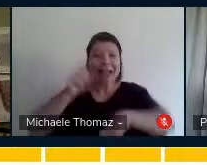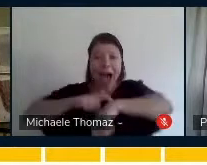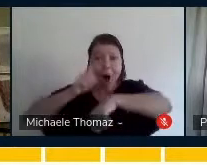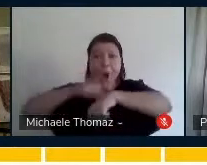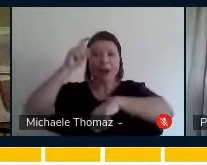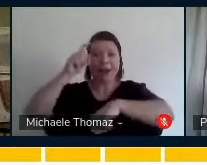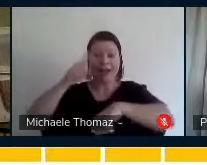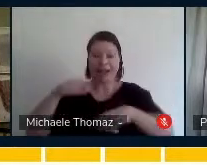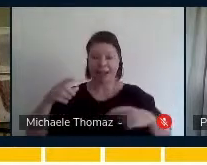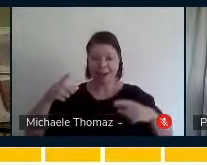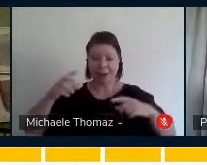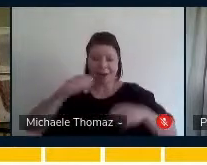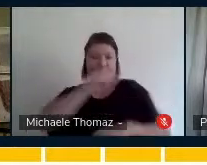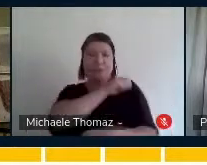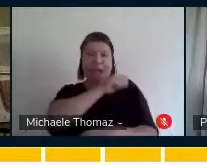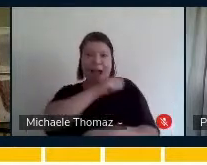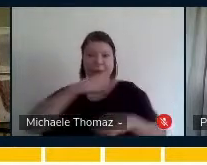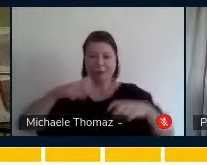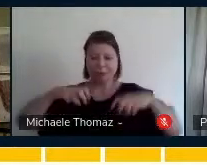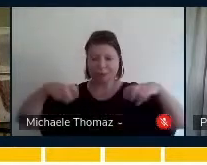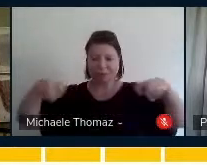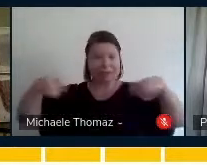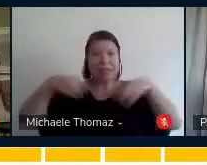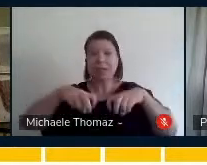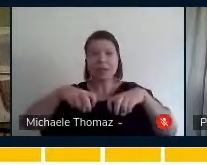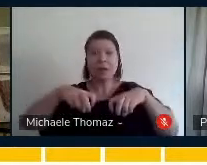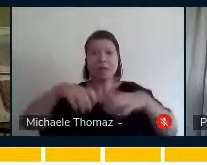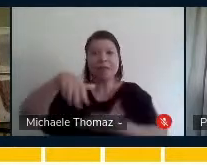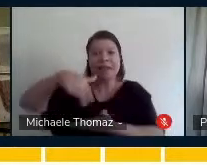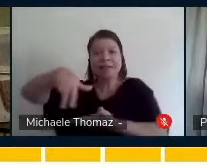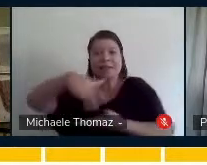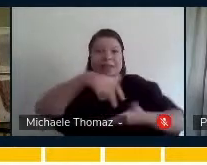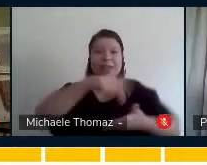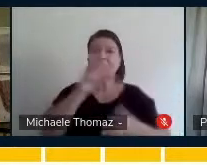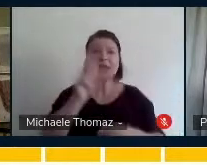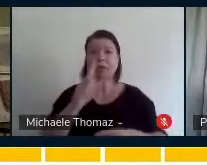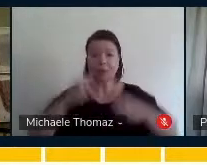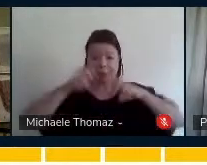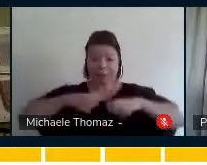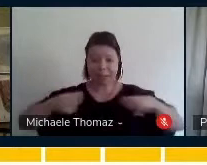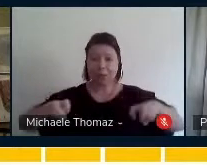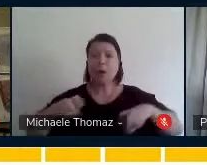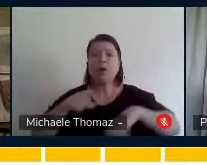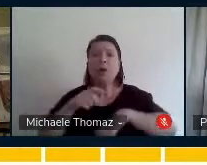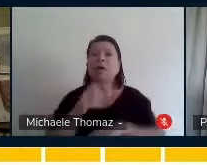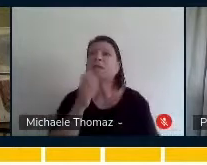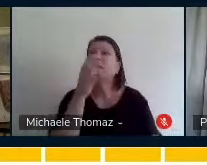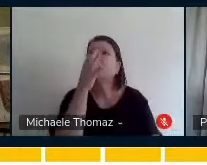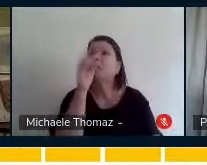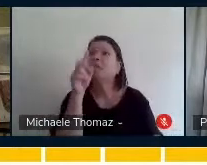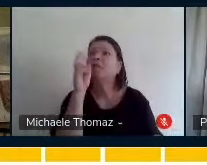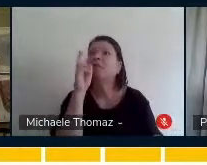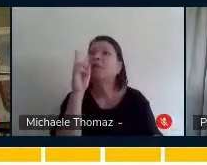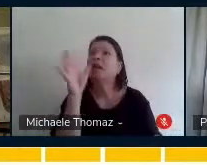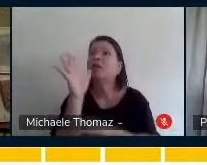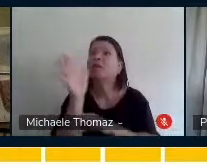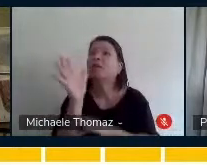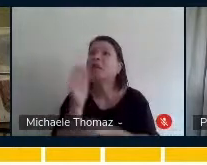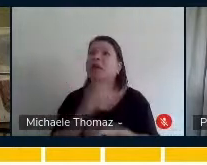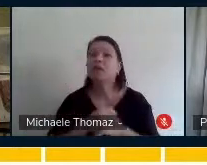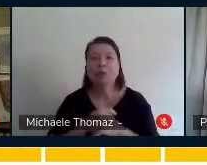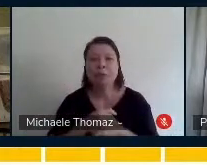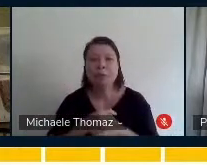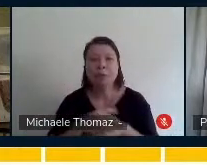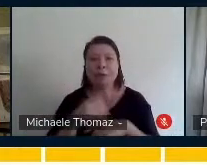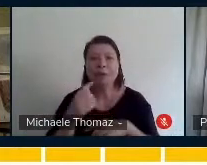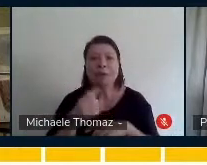sentado em determinado momento olhando o vídeo e a professora virou para mim e falou assim, nossa Tati, que